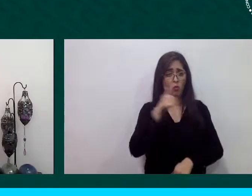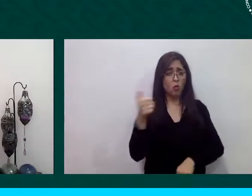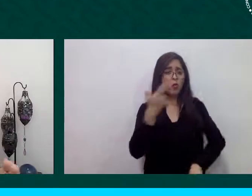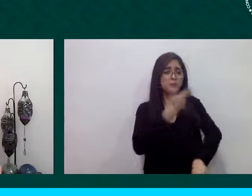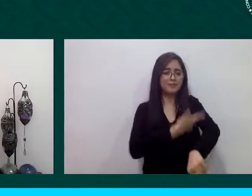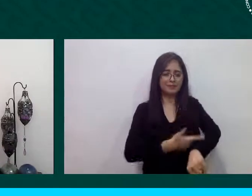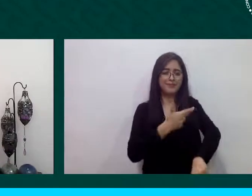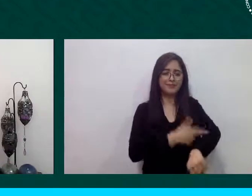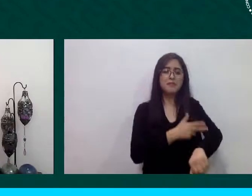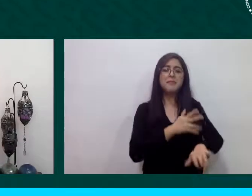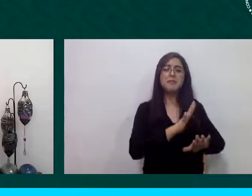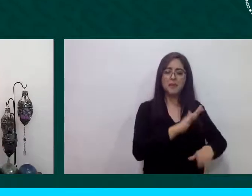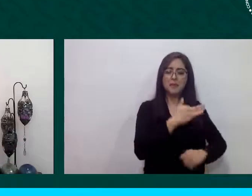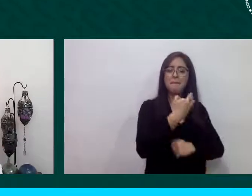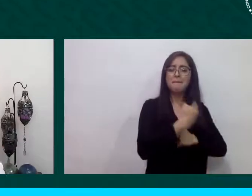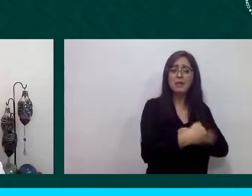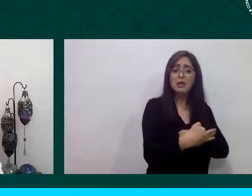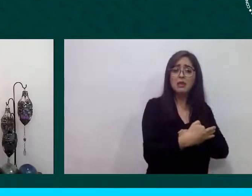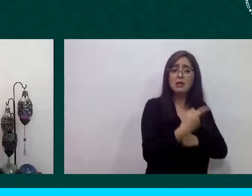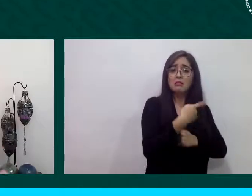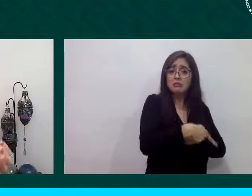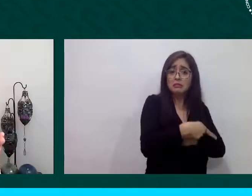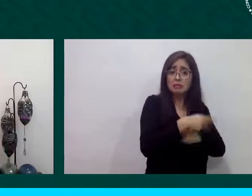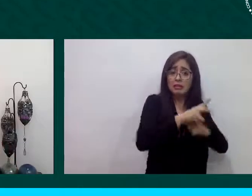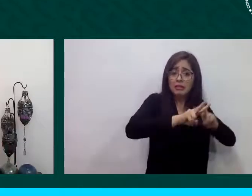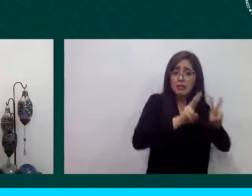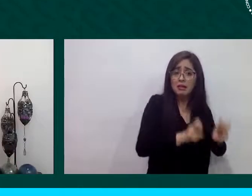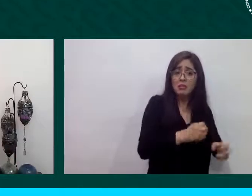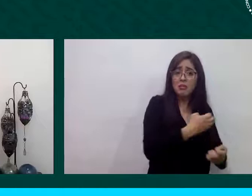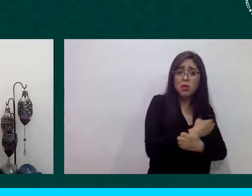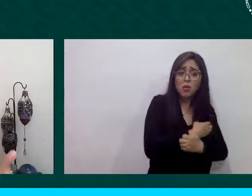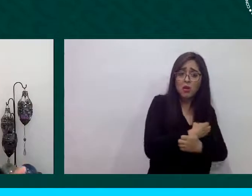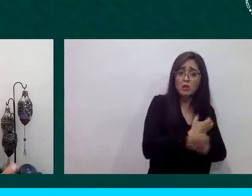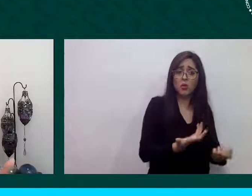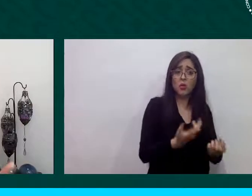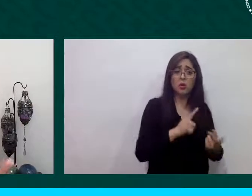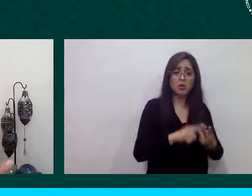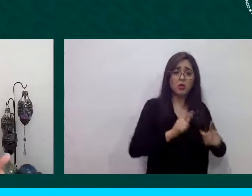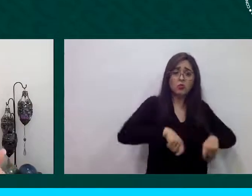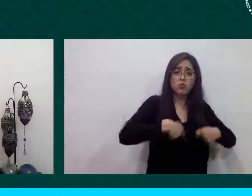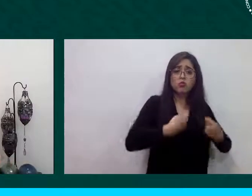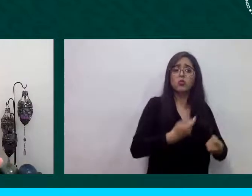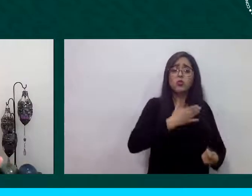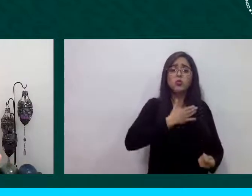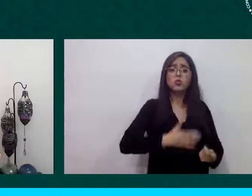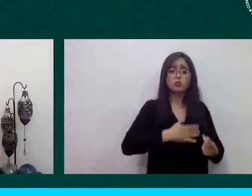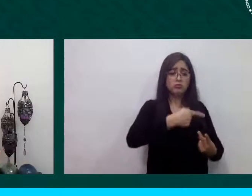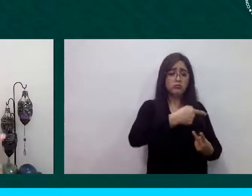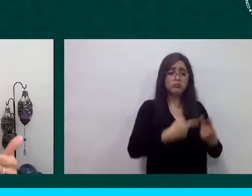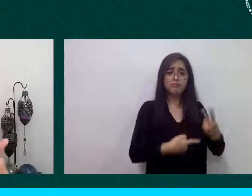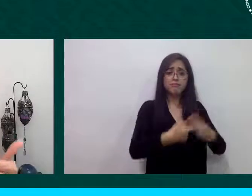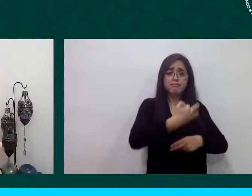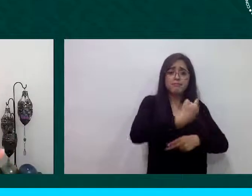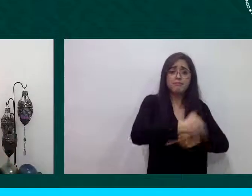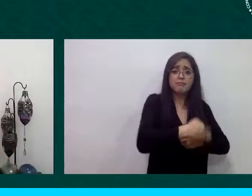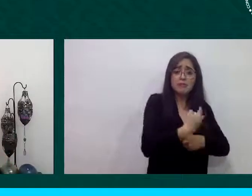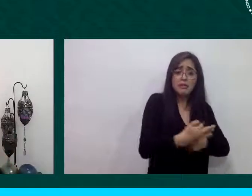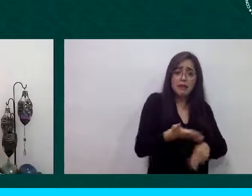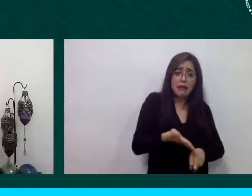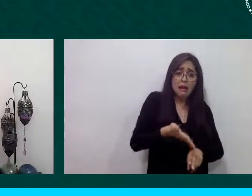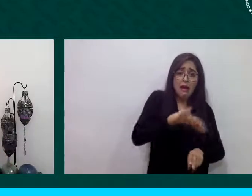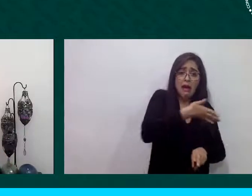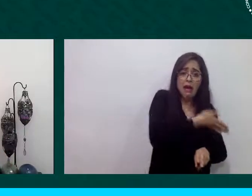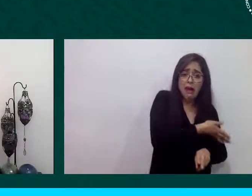educación el tema de acceso a la justicia es decir estos procesos que estaban pendientes y que estaban en